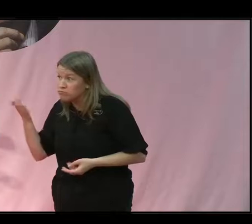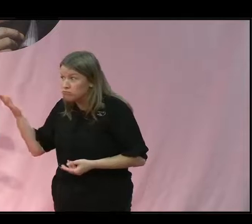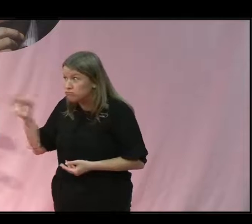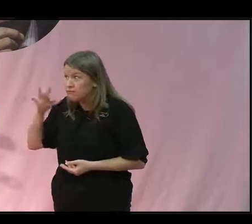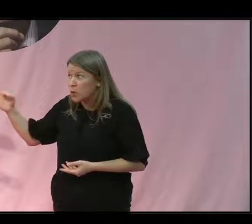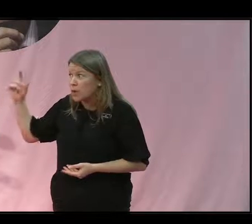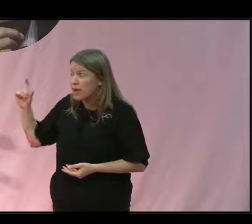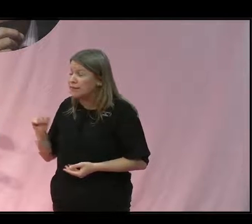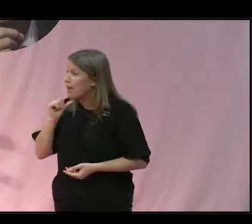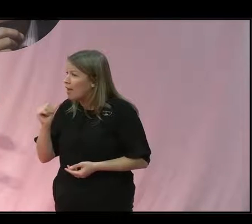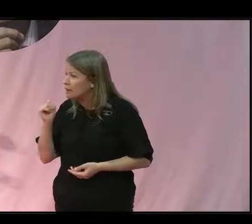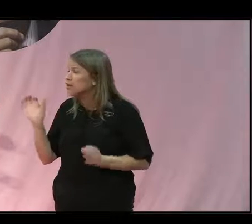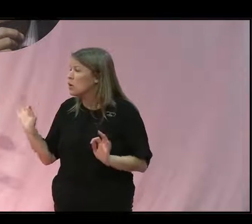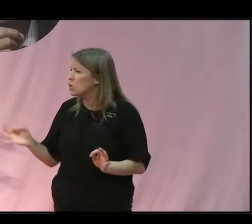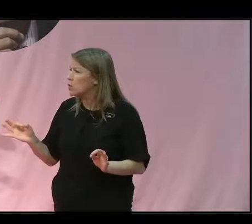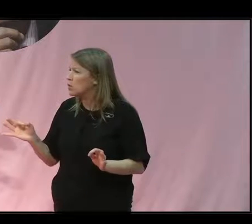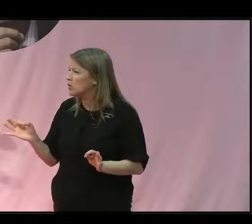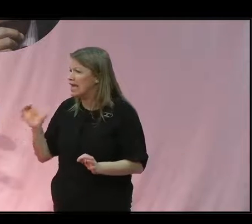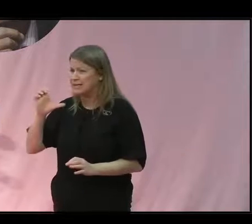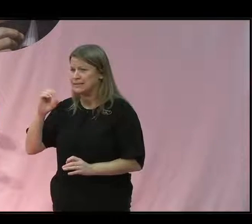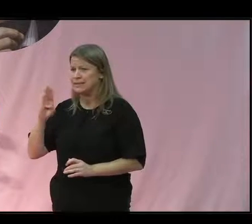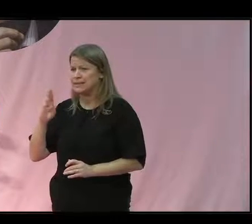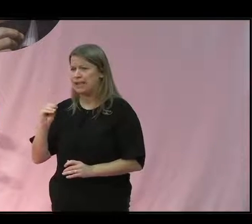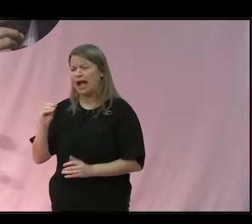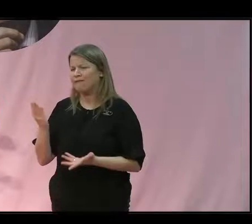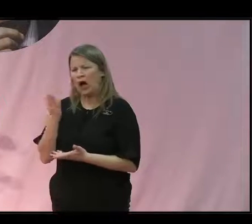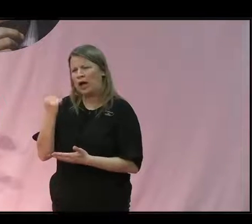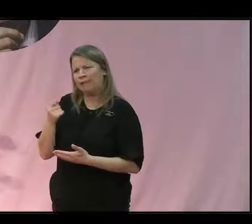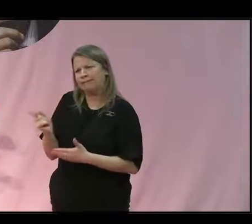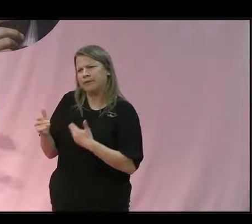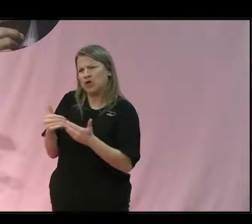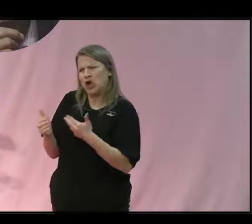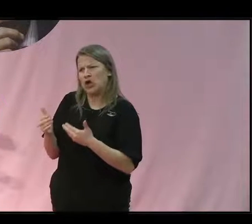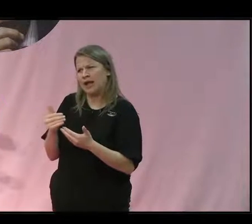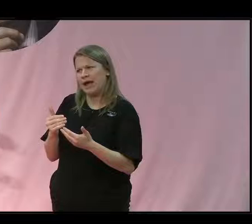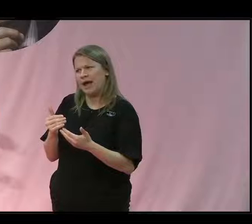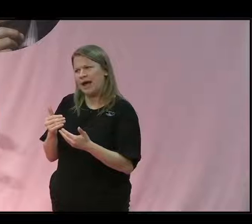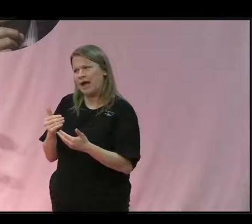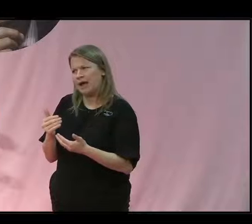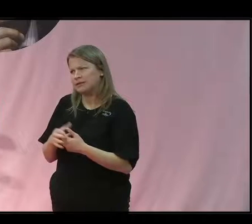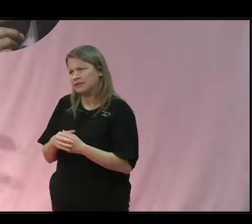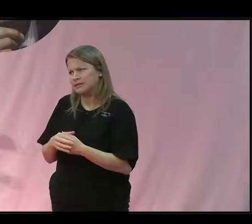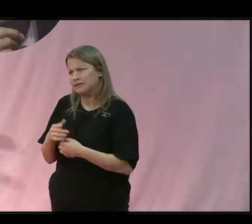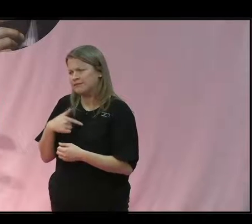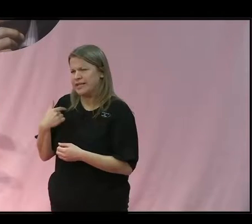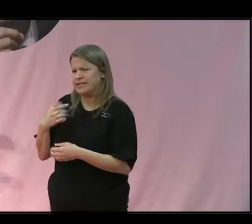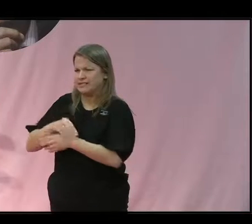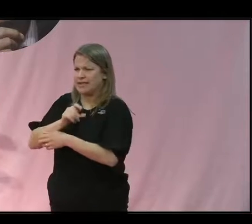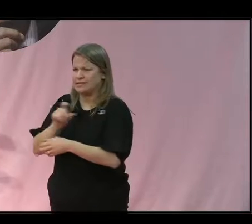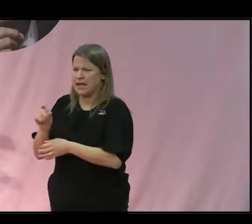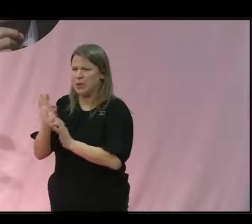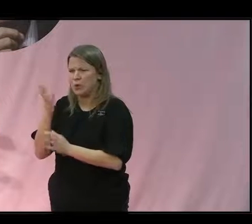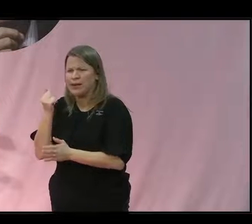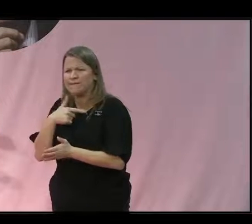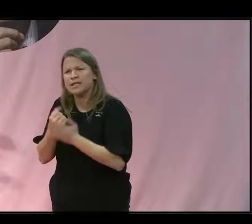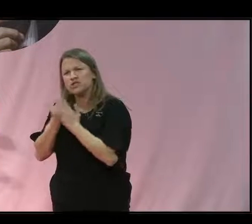vad ser du att Sida kan göra just här? Vi kan ju inte påverka svenska konsumtionsmönster men vi kan ju stödja